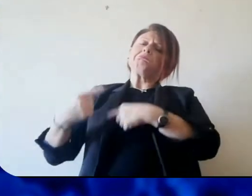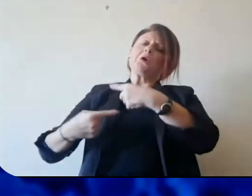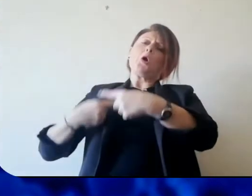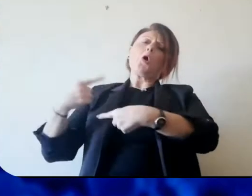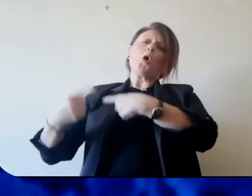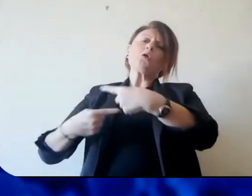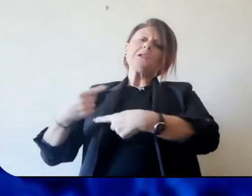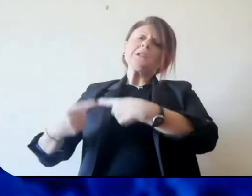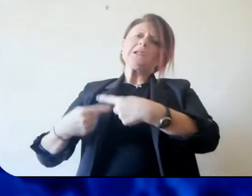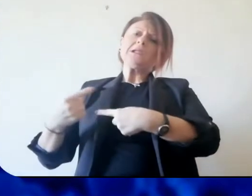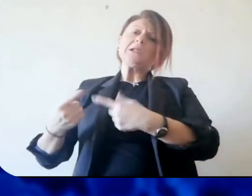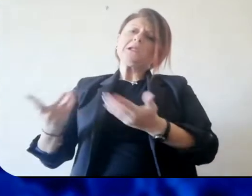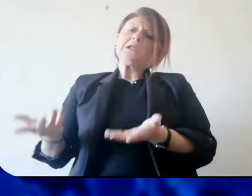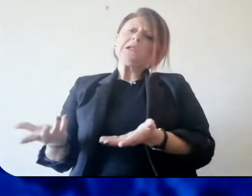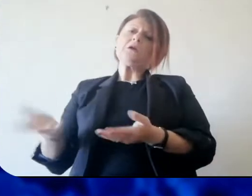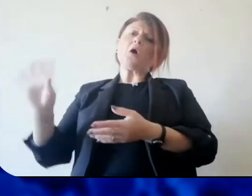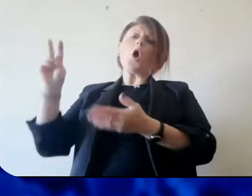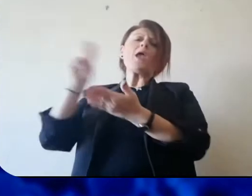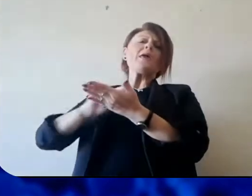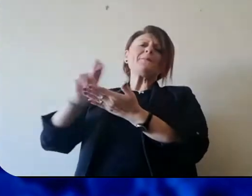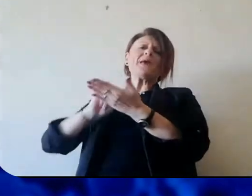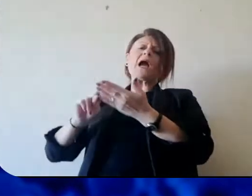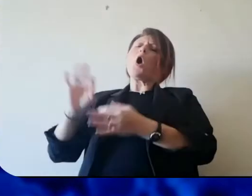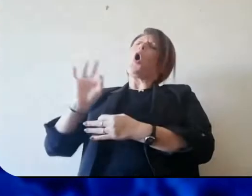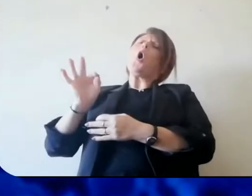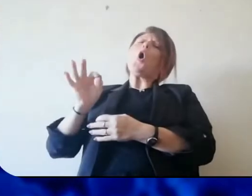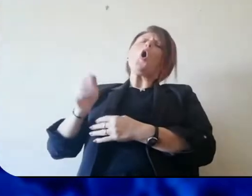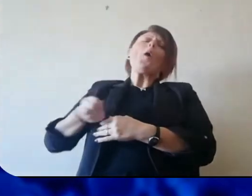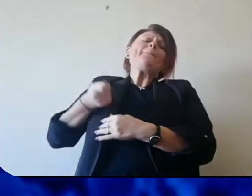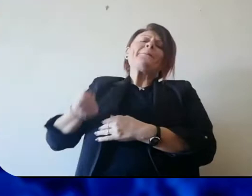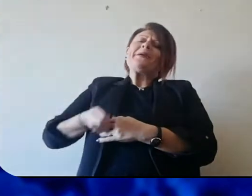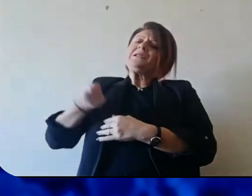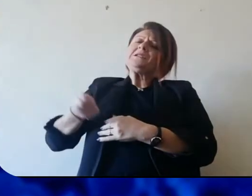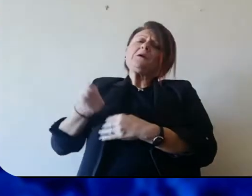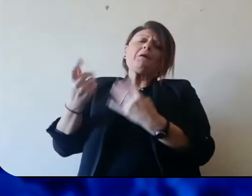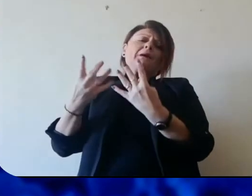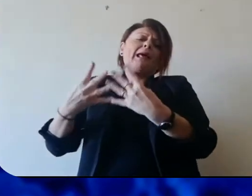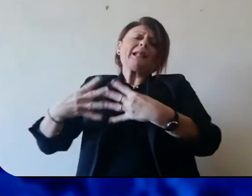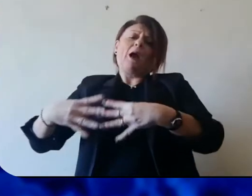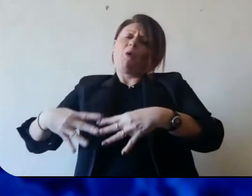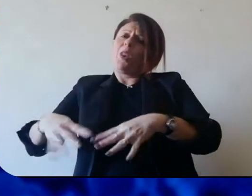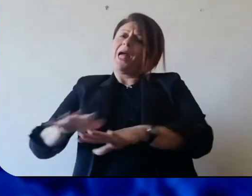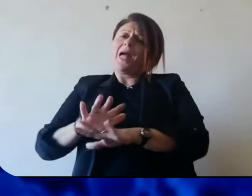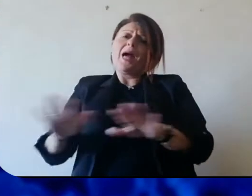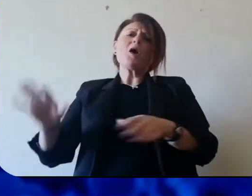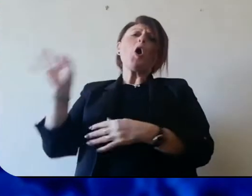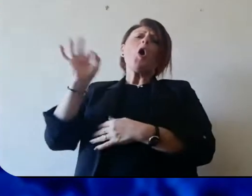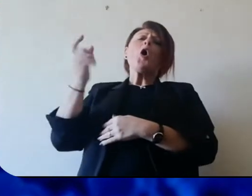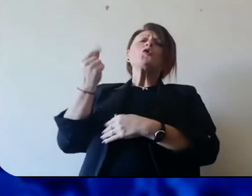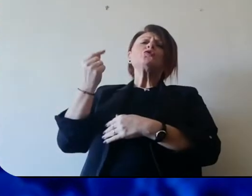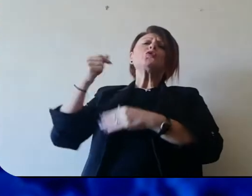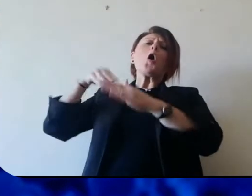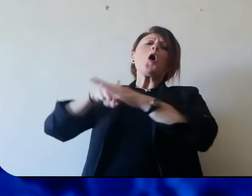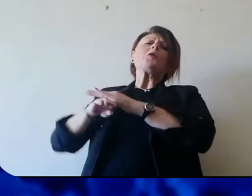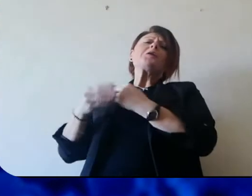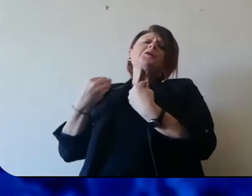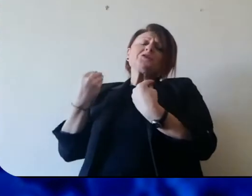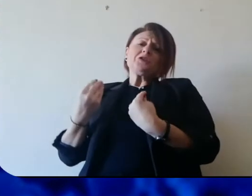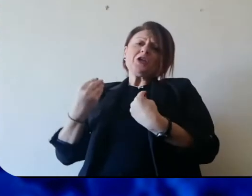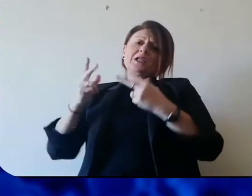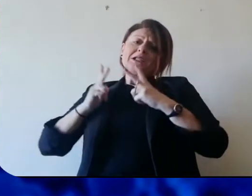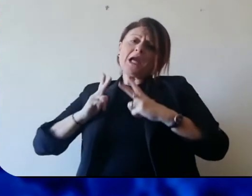comunque sono percettori di reddito certo, impiegati o anche pensionati, o perché appunto possono